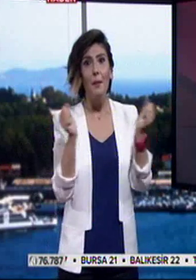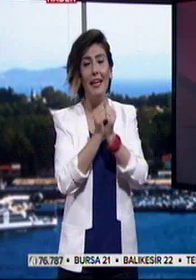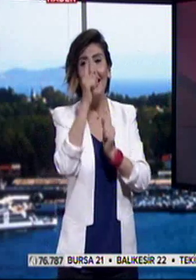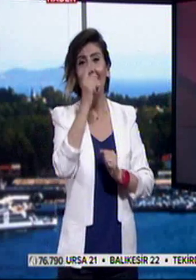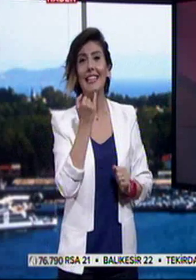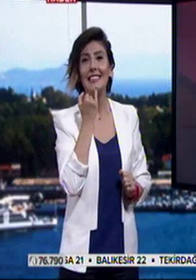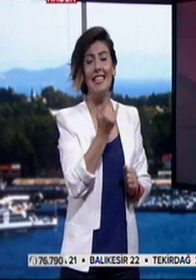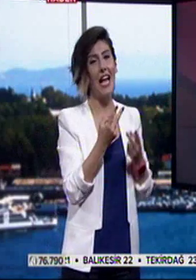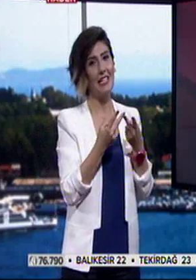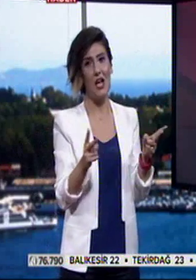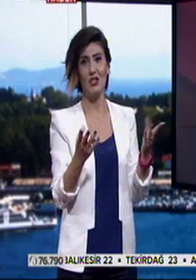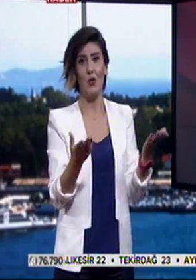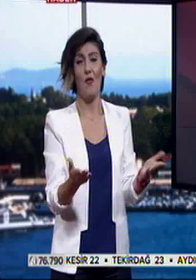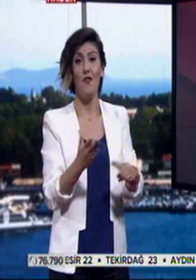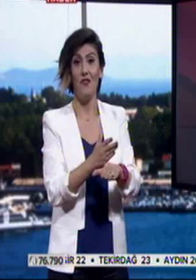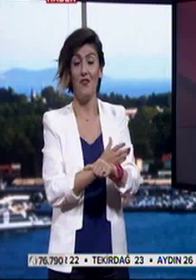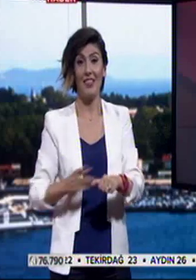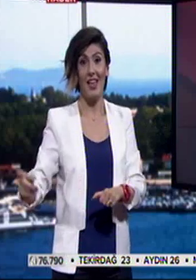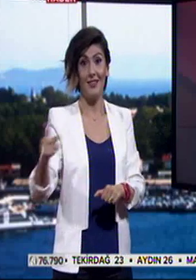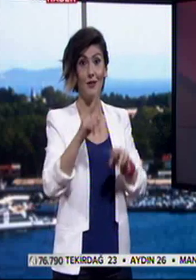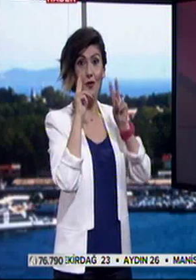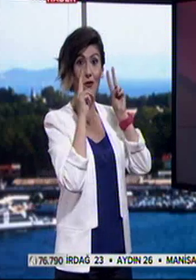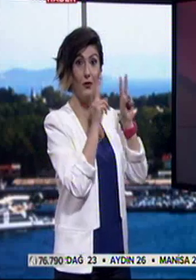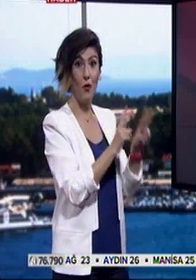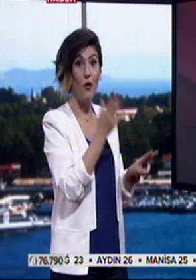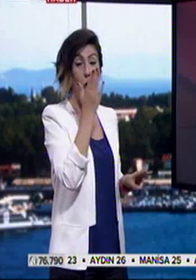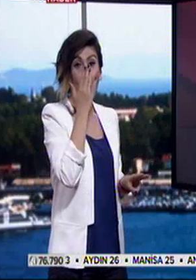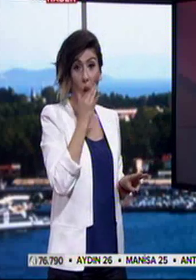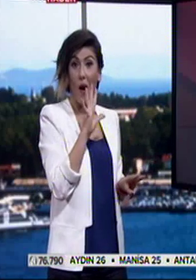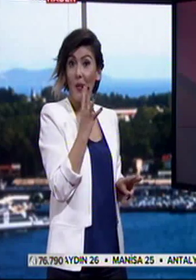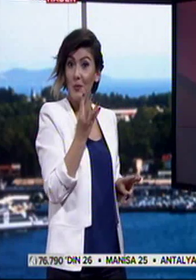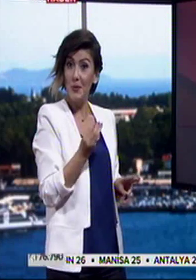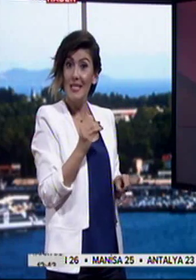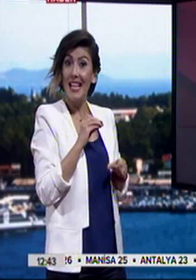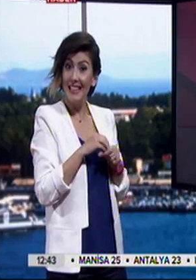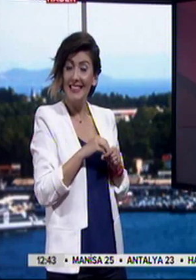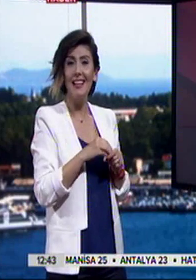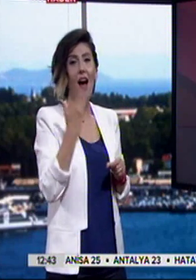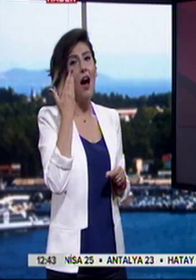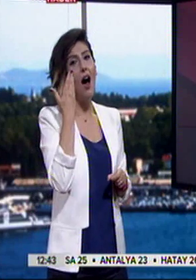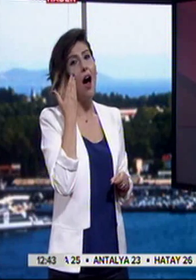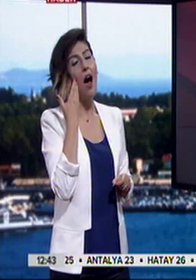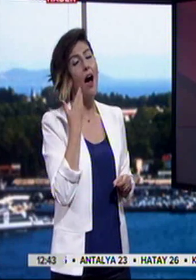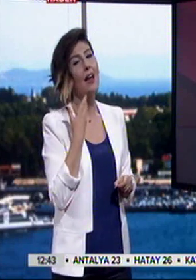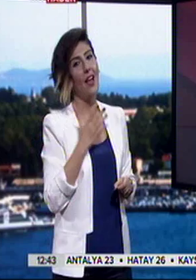ziyaretçilerini ağırladı. Vatandaşlar gördükleri doğal güzellikler karşısında hayranlarını gizleyemeyin.